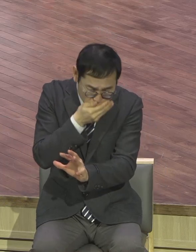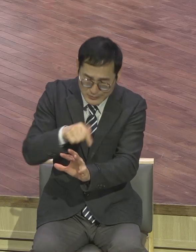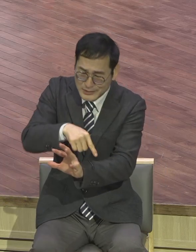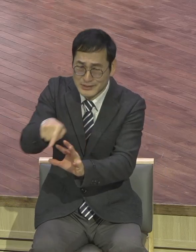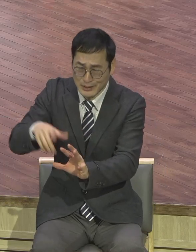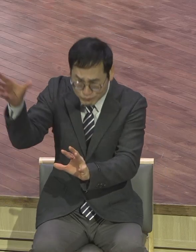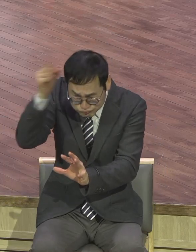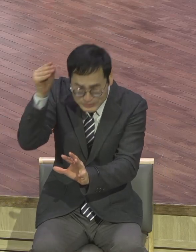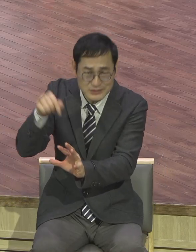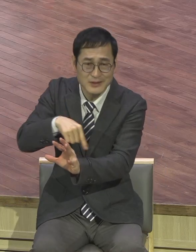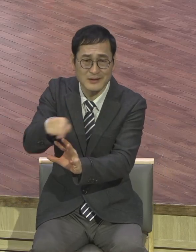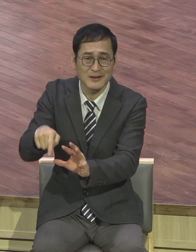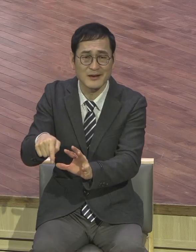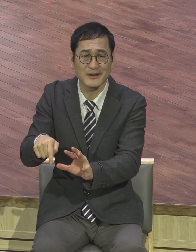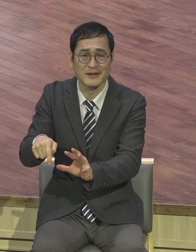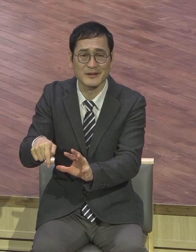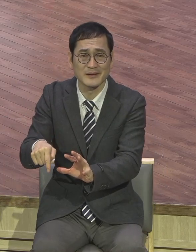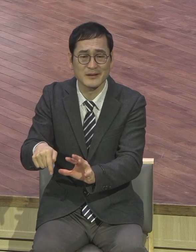저 갈릴리 어부 촌놈들이야